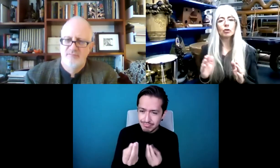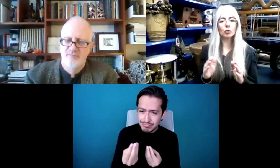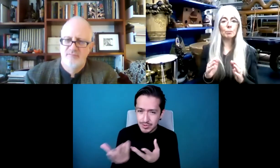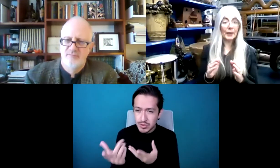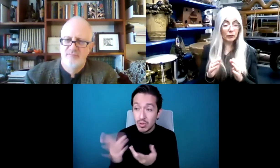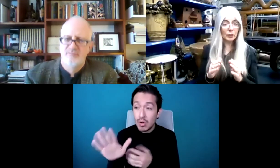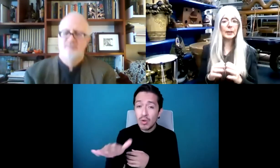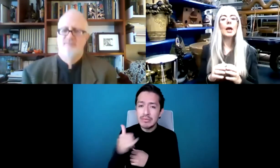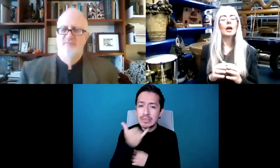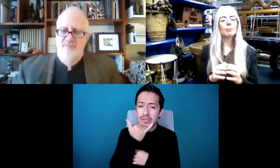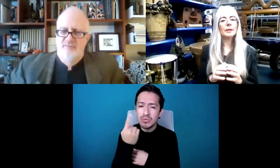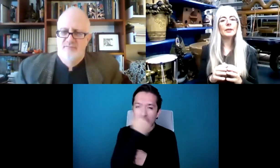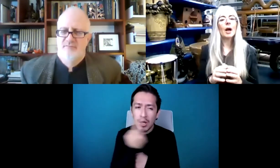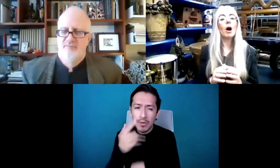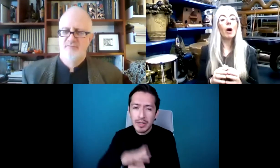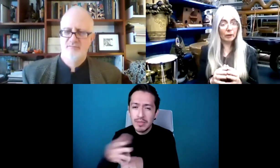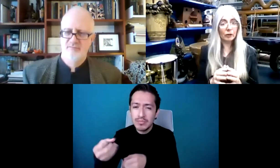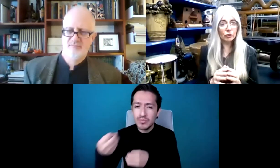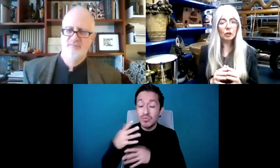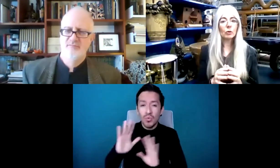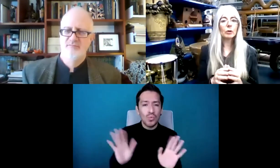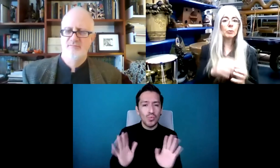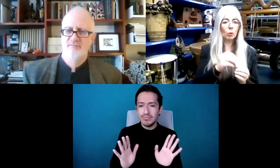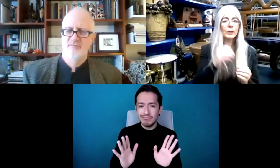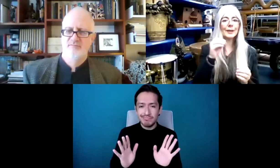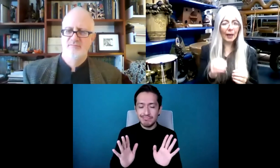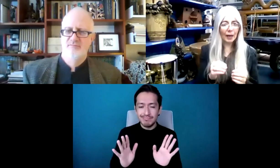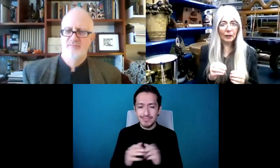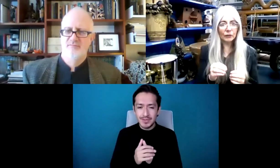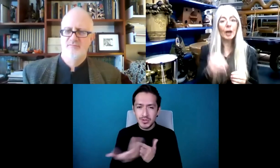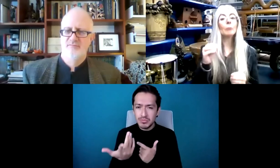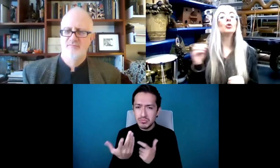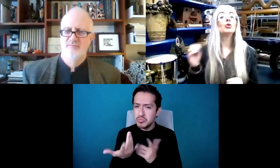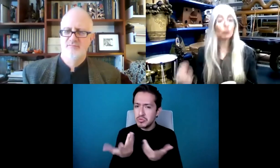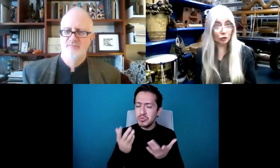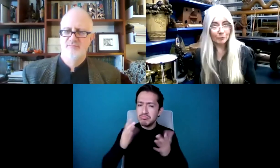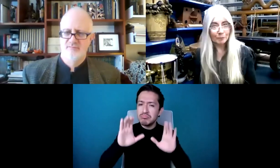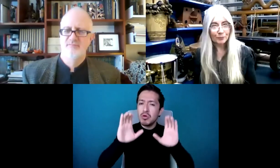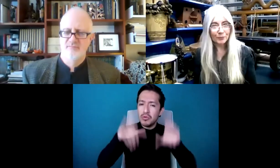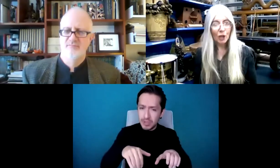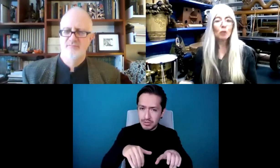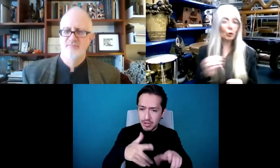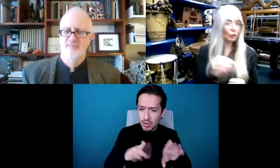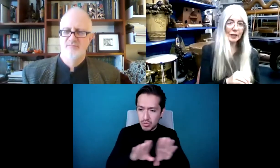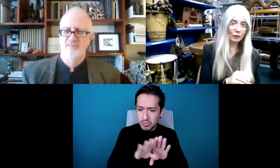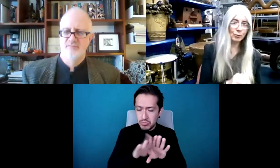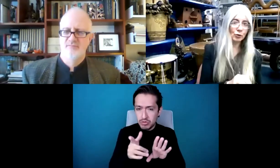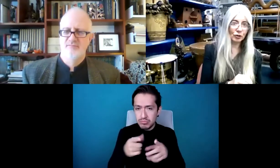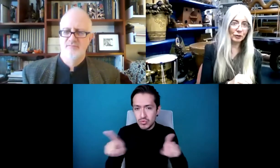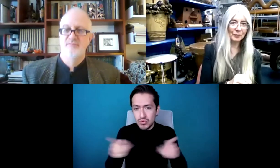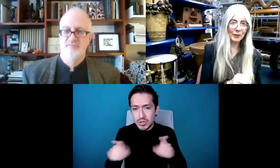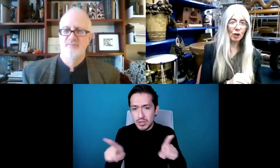hora más. No, no, no funciona así. Entonces te han contratado básicamente como música.